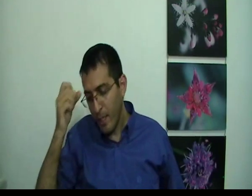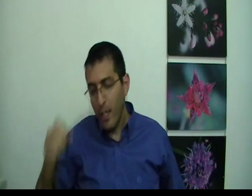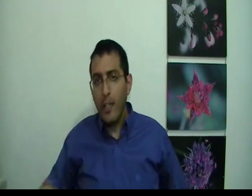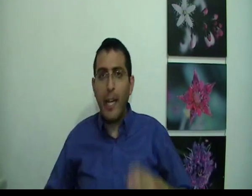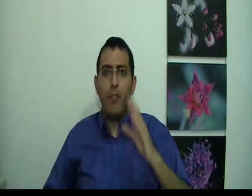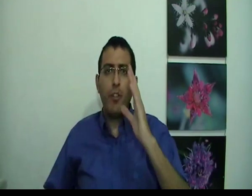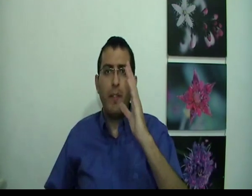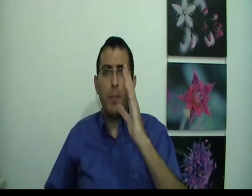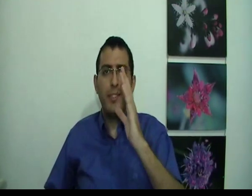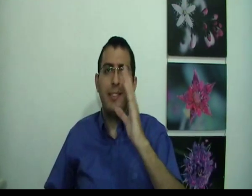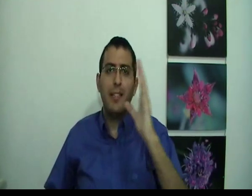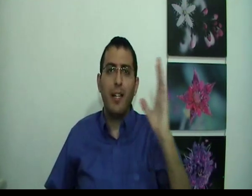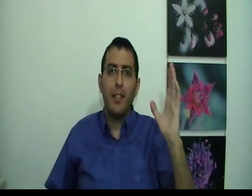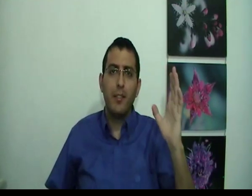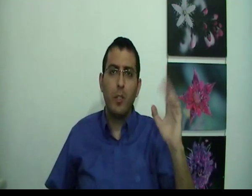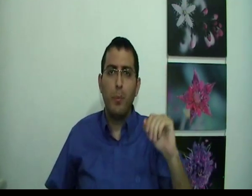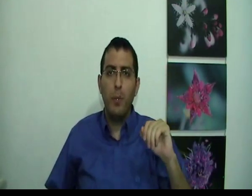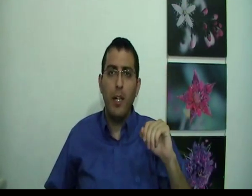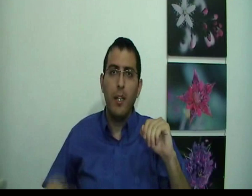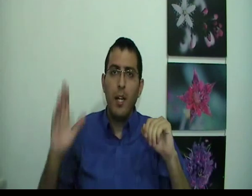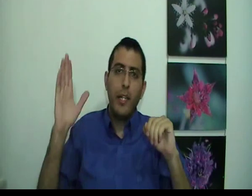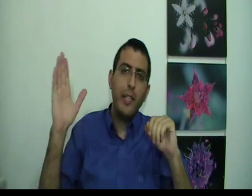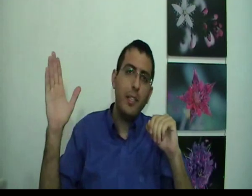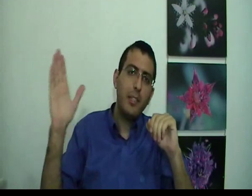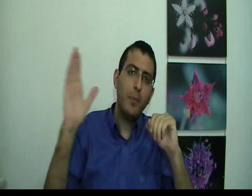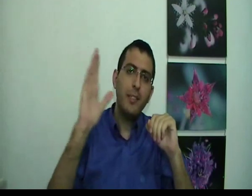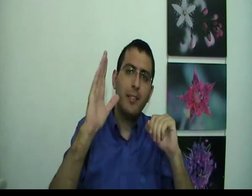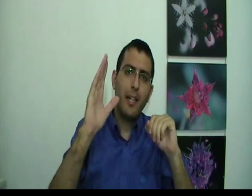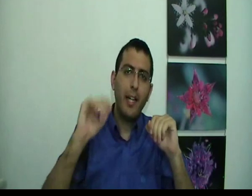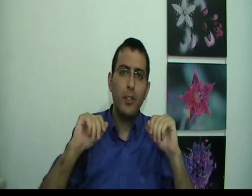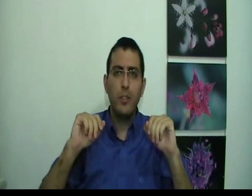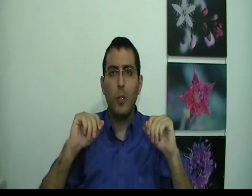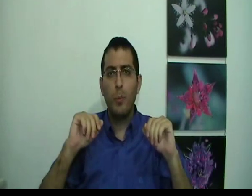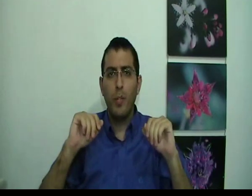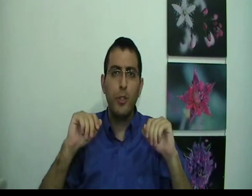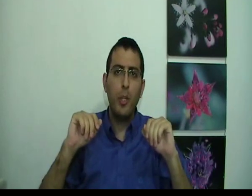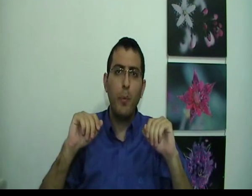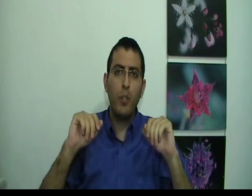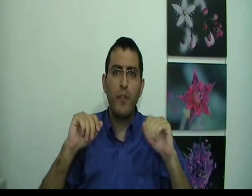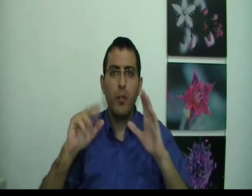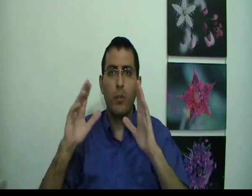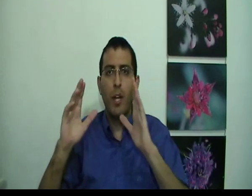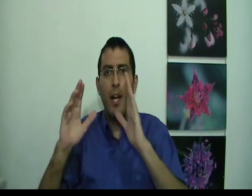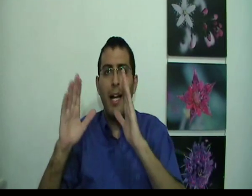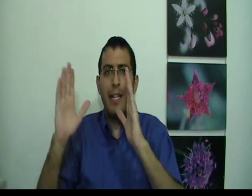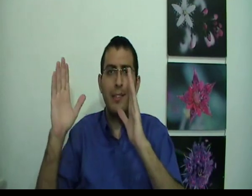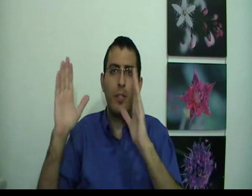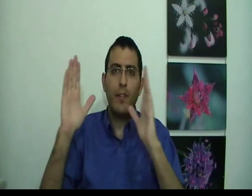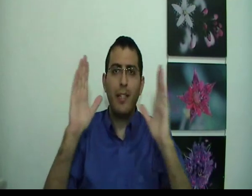נגיד שעכשיו אני מוזיז יד אחת זאת פעולה נגיד שאני עכשיו מוזיז יד אחרת זה עוד פעולה זה שתי פעולות נפרדות היד הזאת והיד